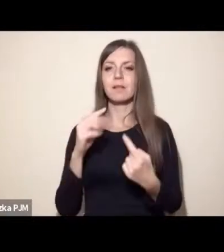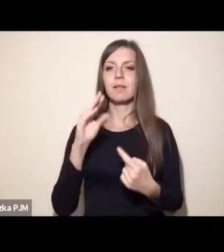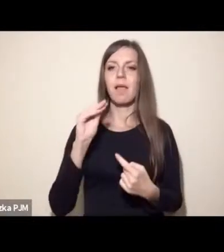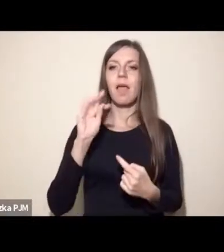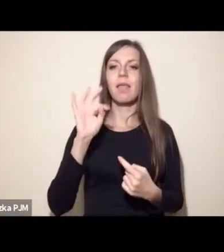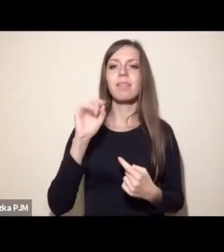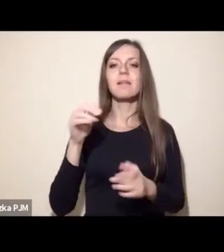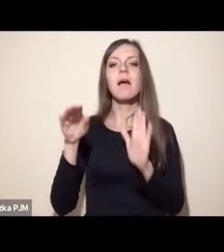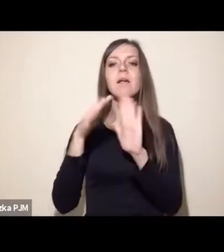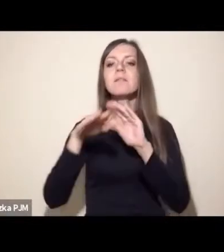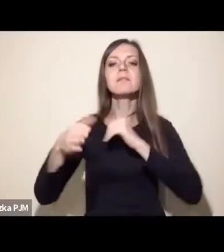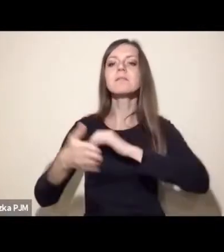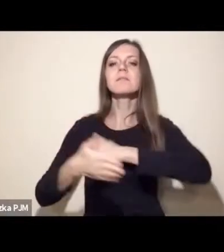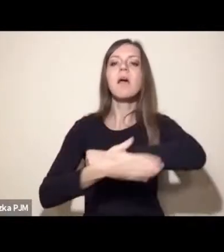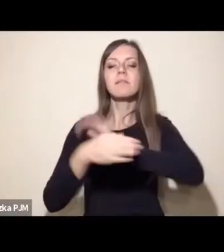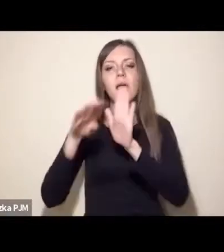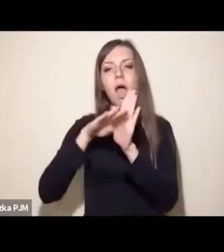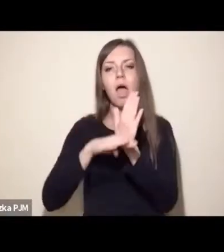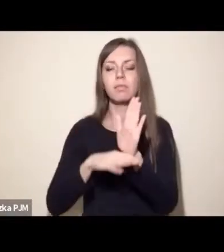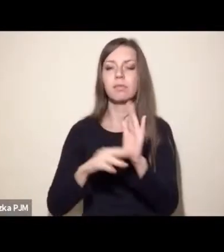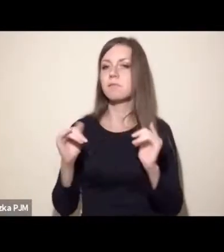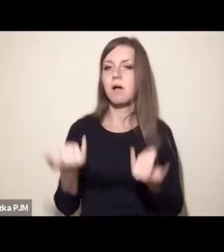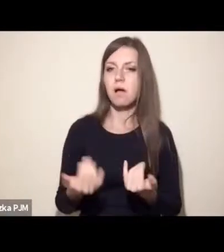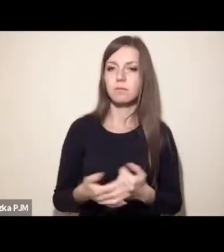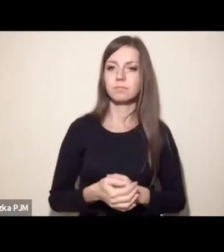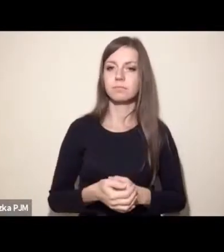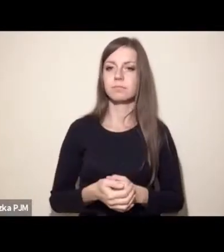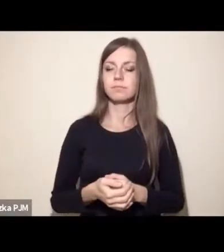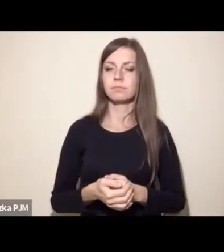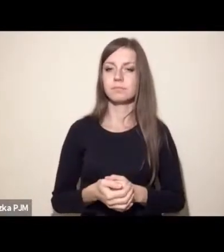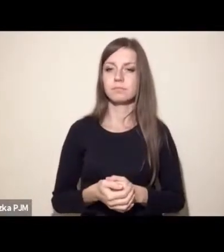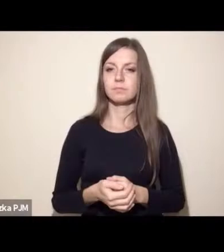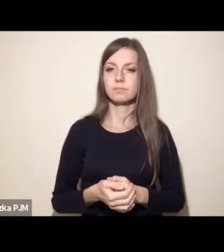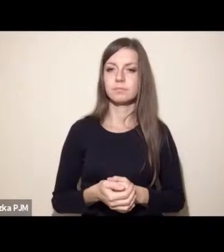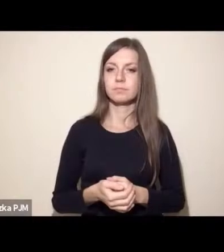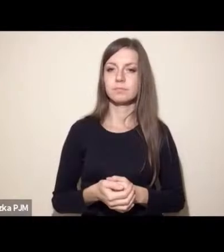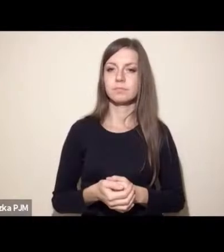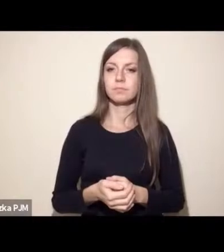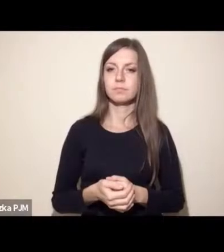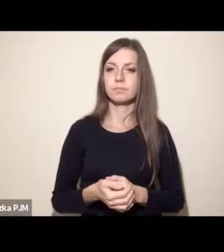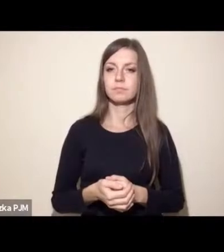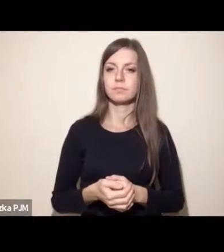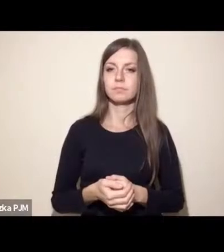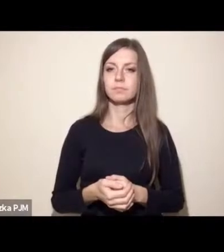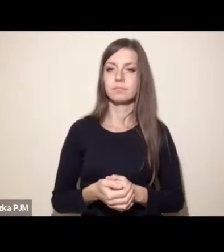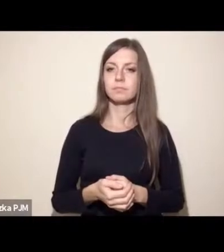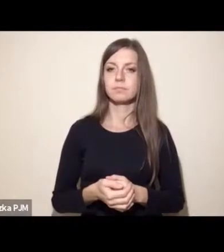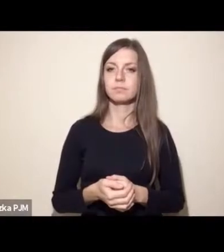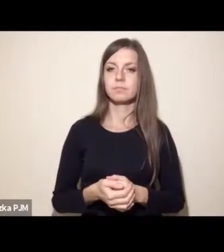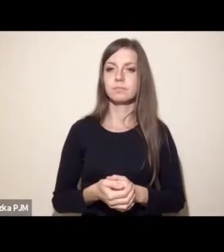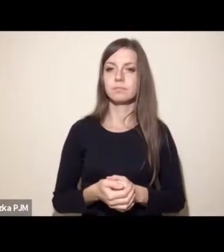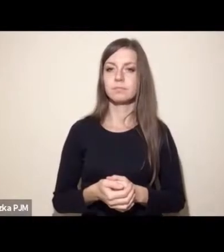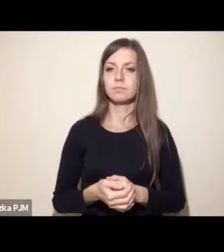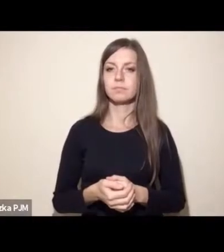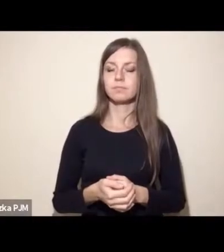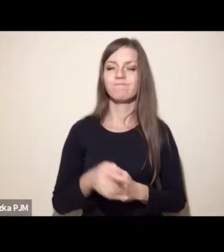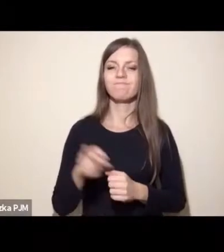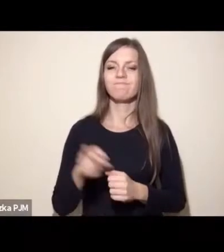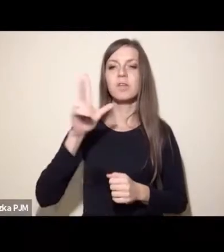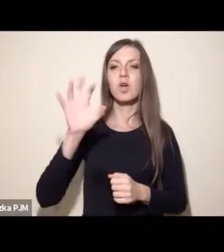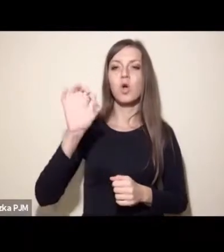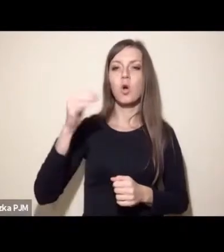kontrowersyjne w tym sensie, również mówiąc o tym, że chociażby komisarz